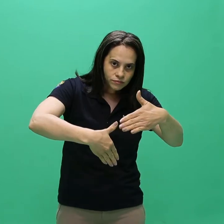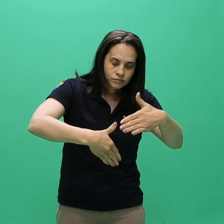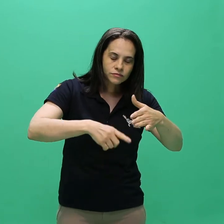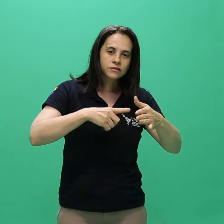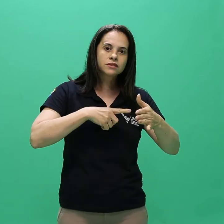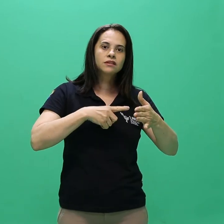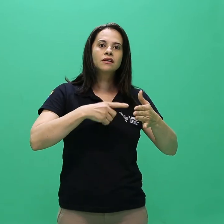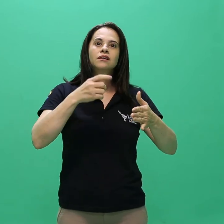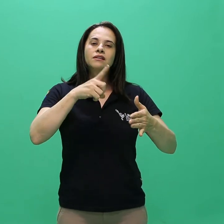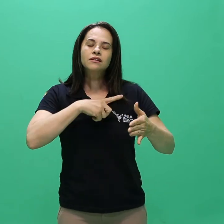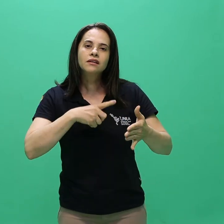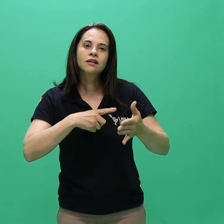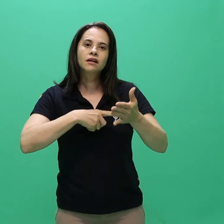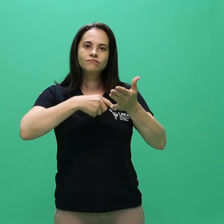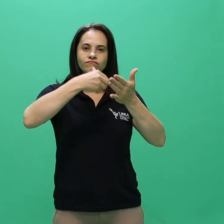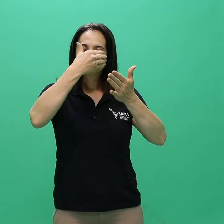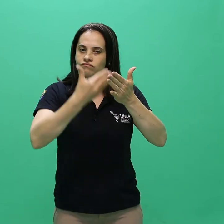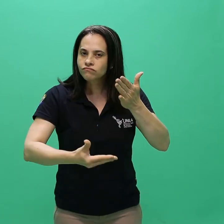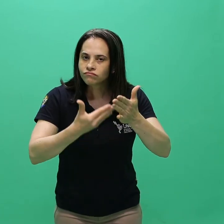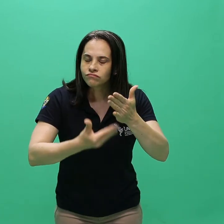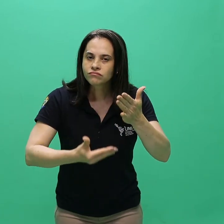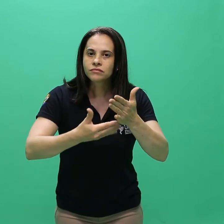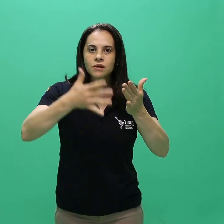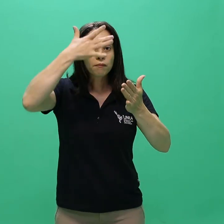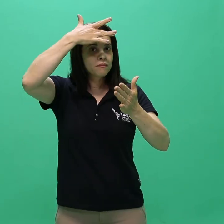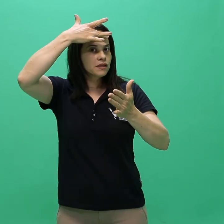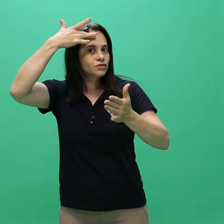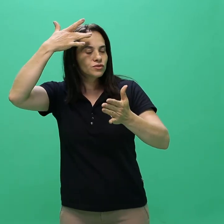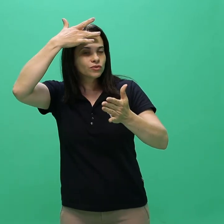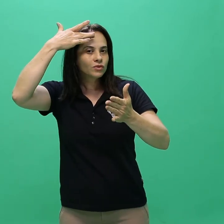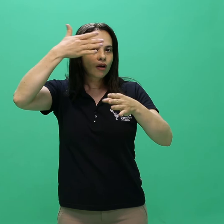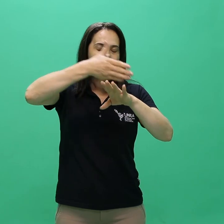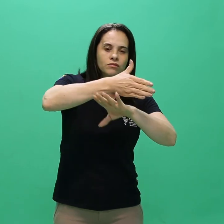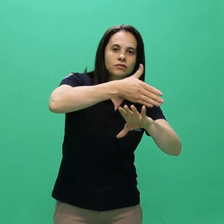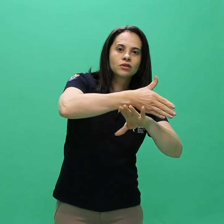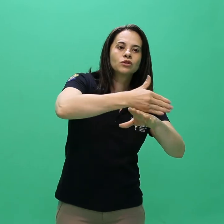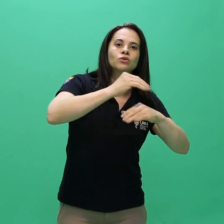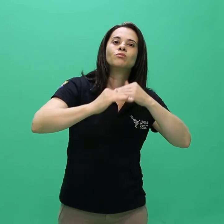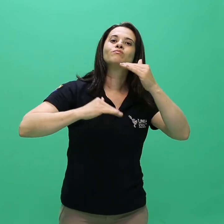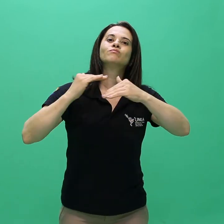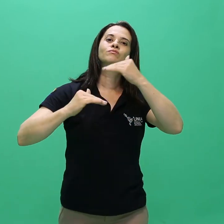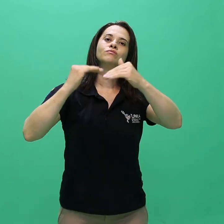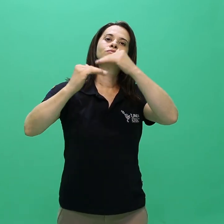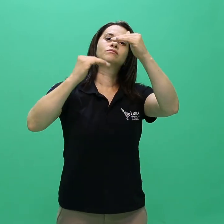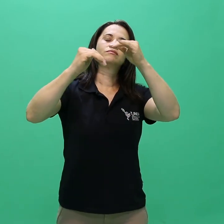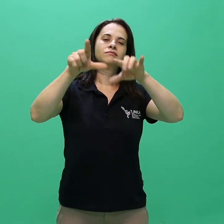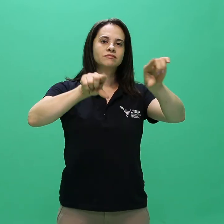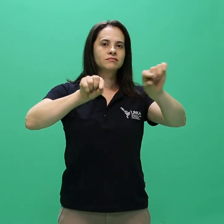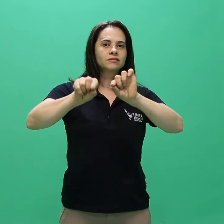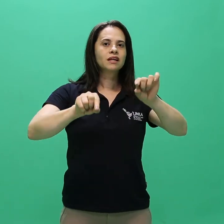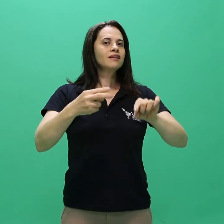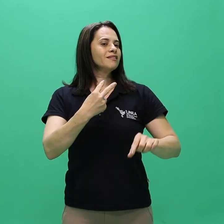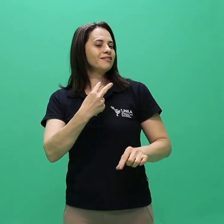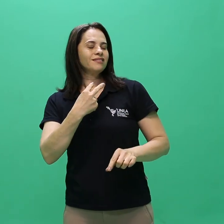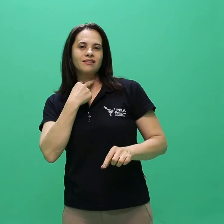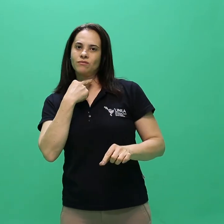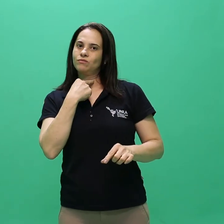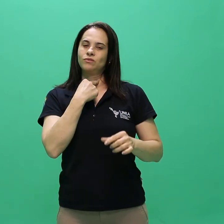será desclassificado o candidato que no processo de seleção não alcançar a nota 6,